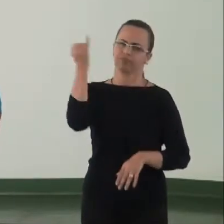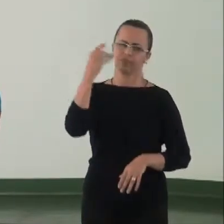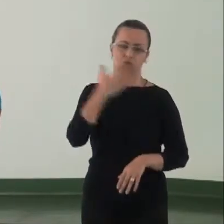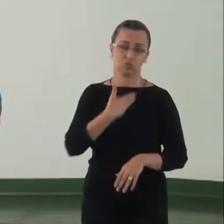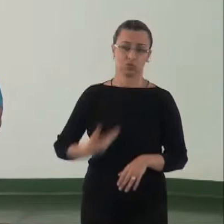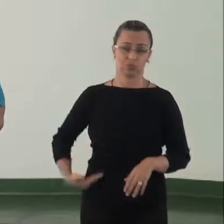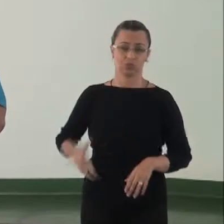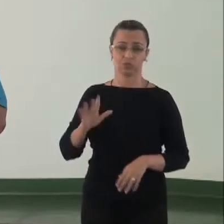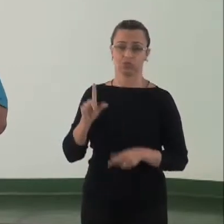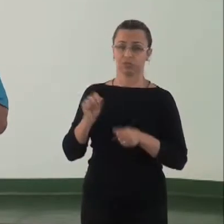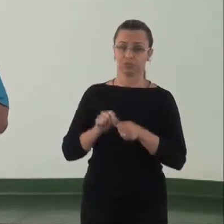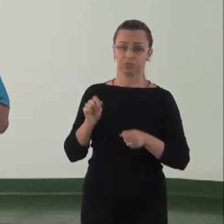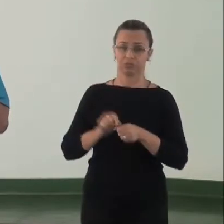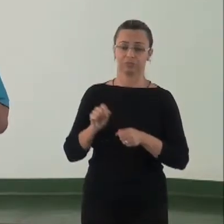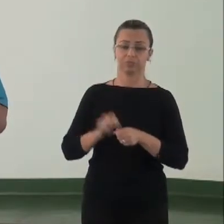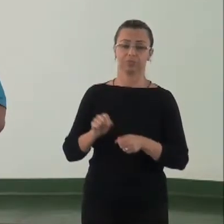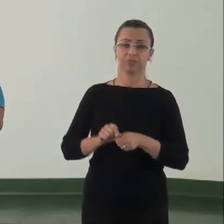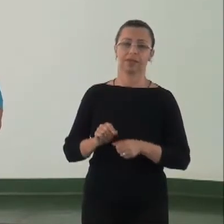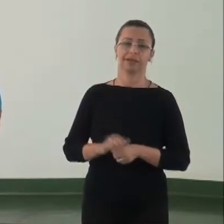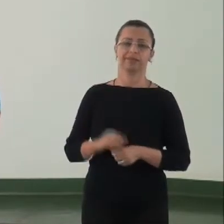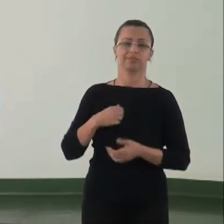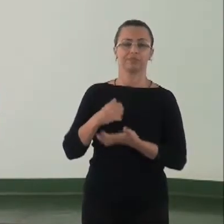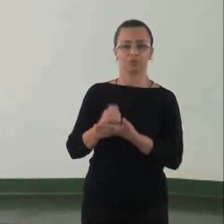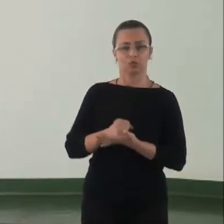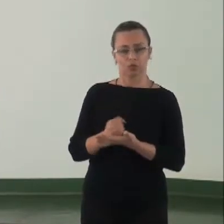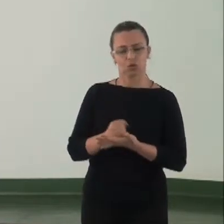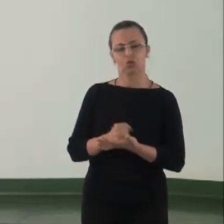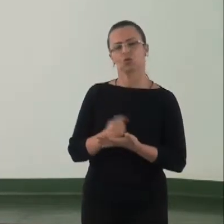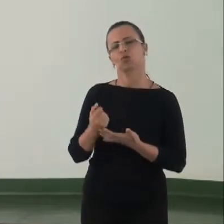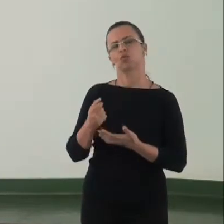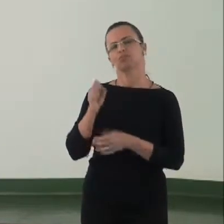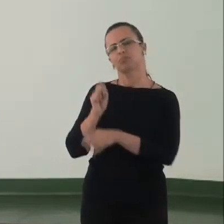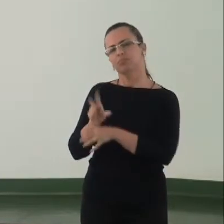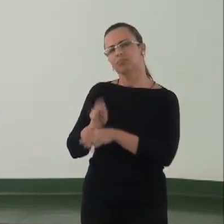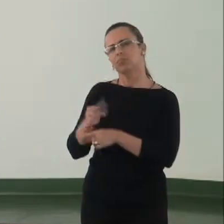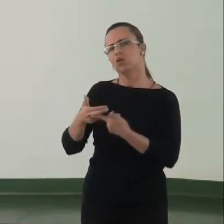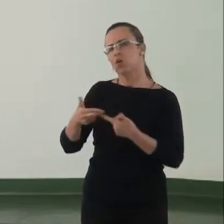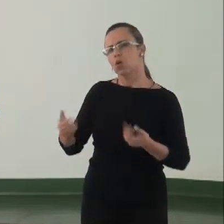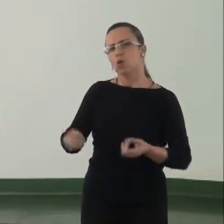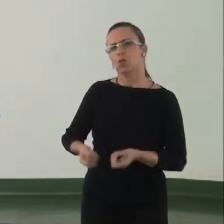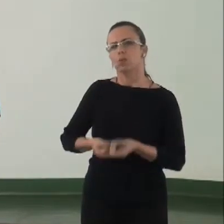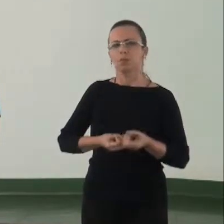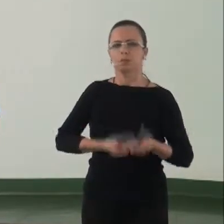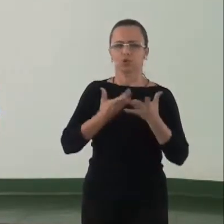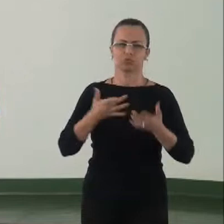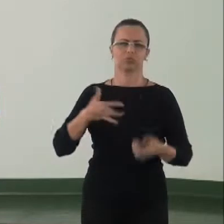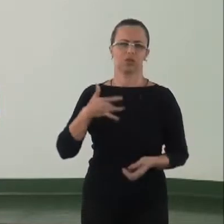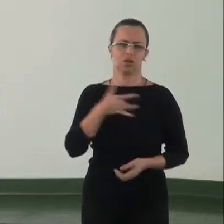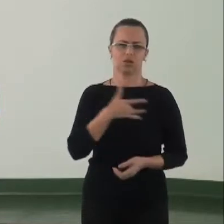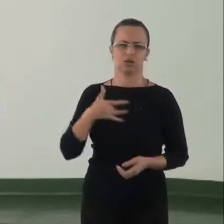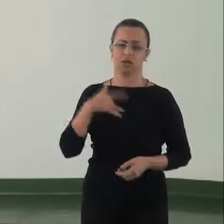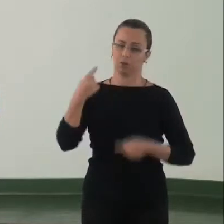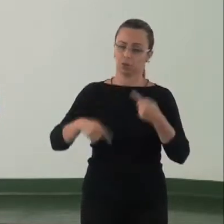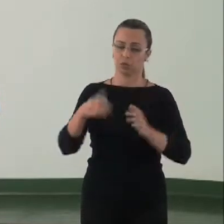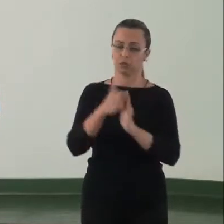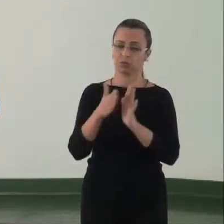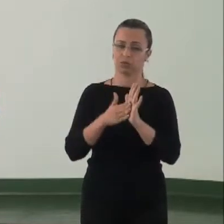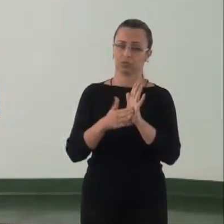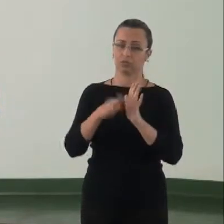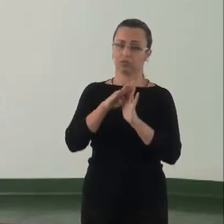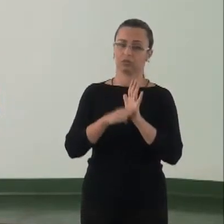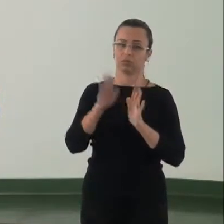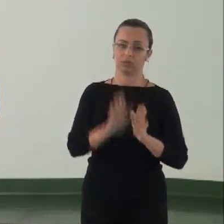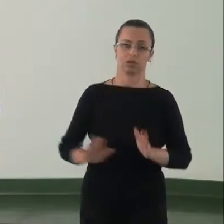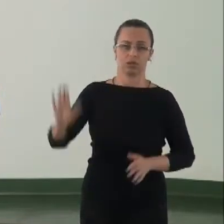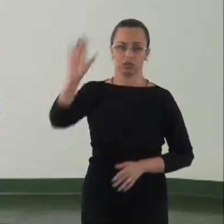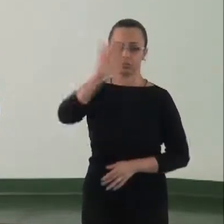governo no que diz respeito ao controle de agrotóxicos e à produção orgânica. São políticas nacionais. Que